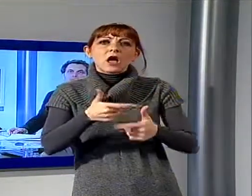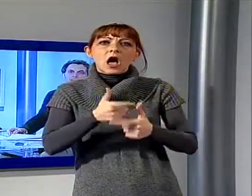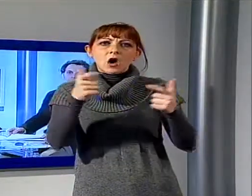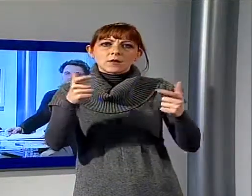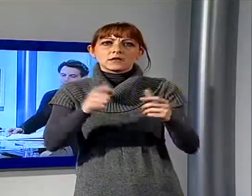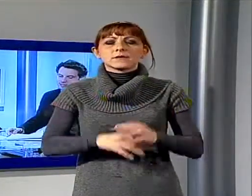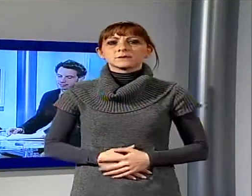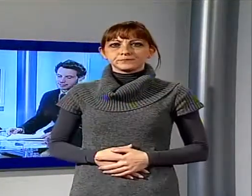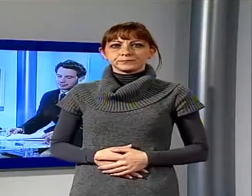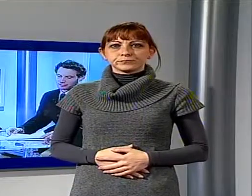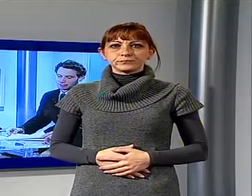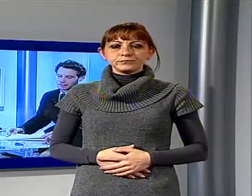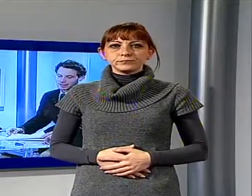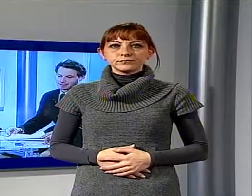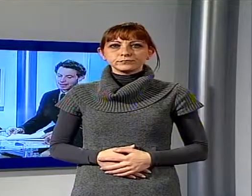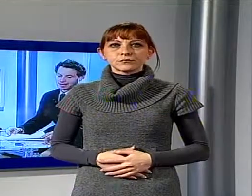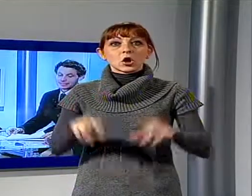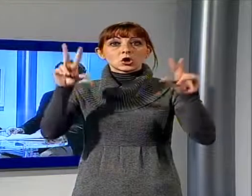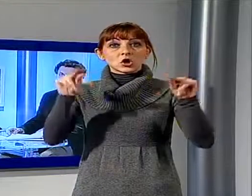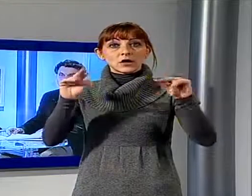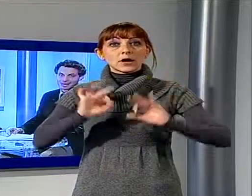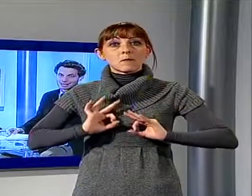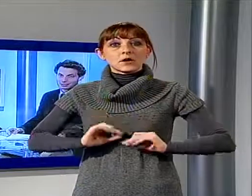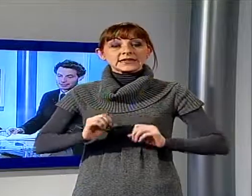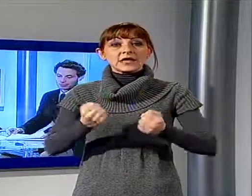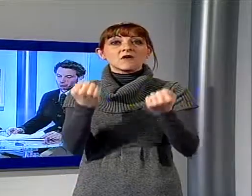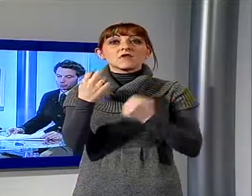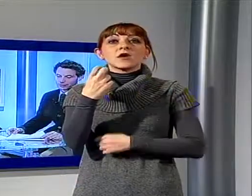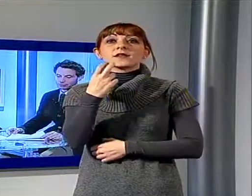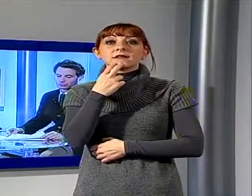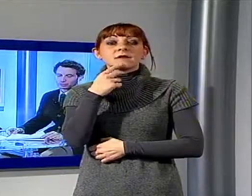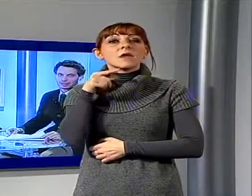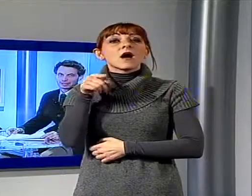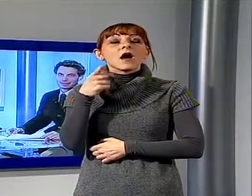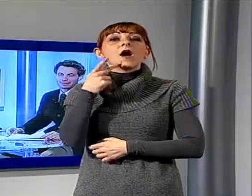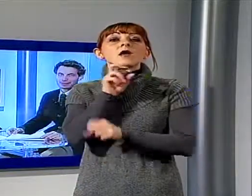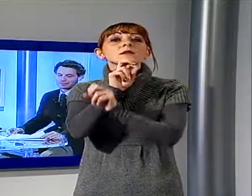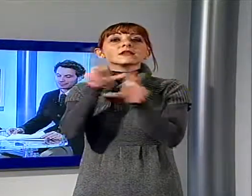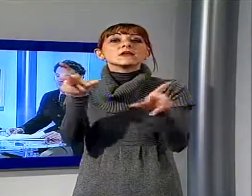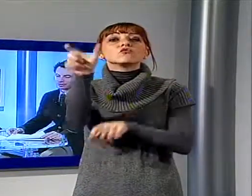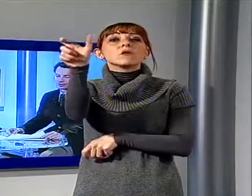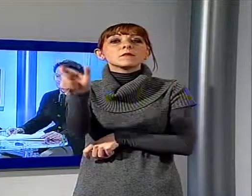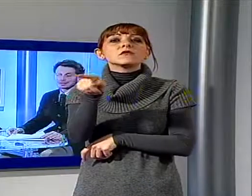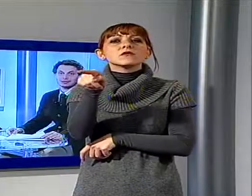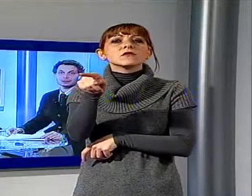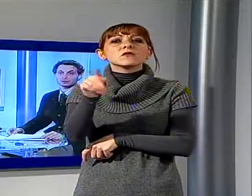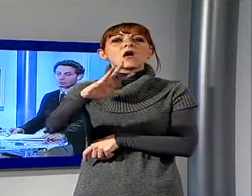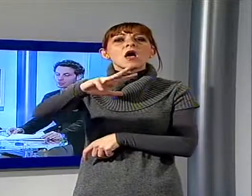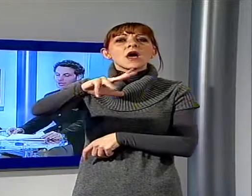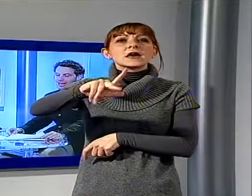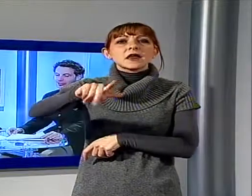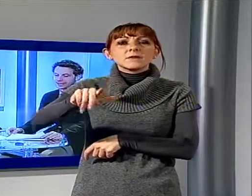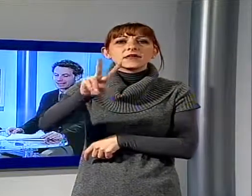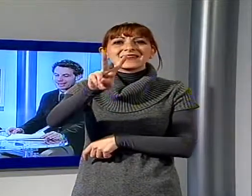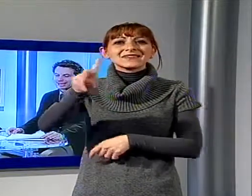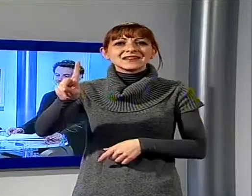La cronaca, la polizia di Forte dei Marmi ha identificato e denunciato l'autore della rapina messa a segno la sera del 31